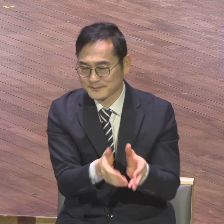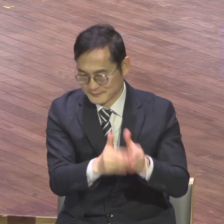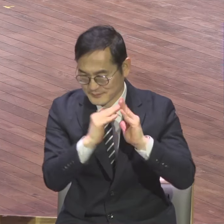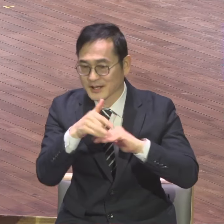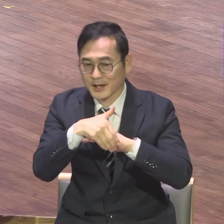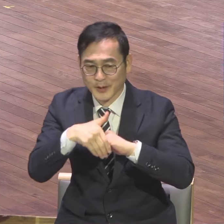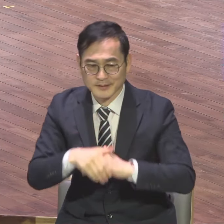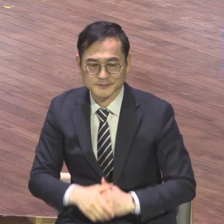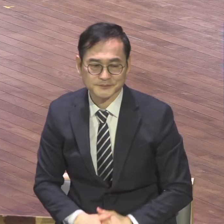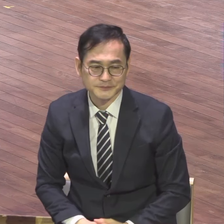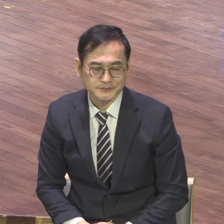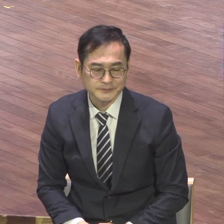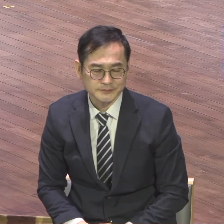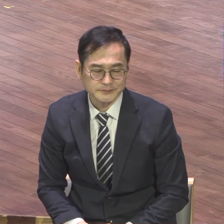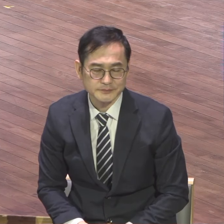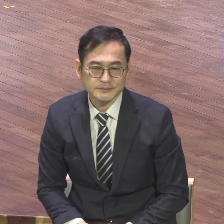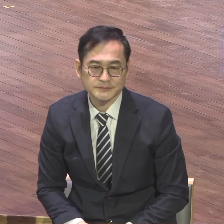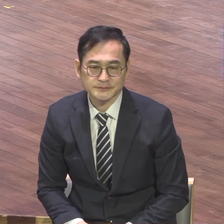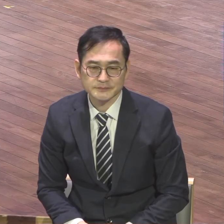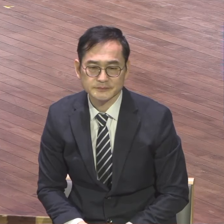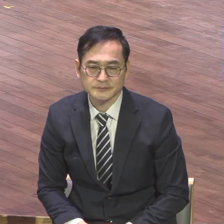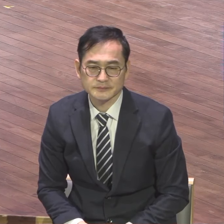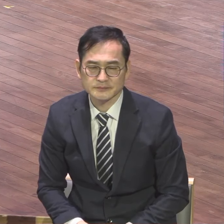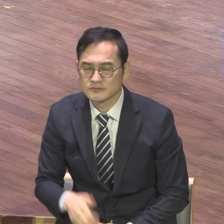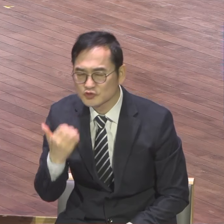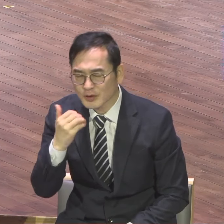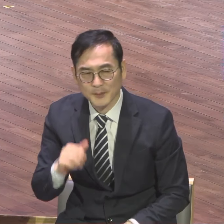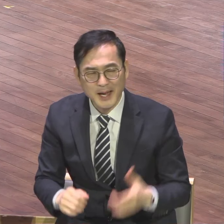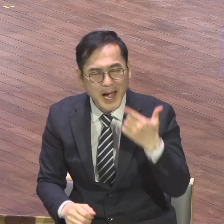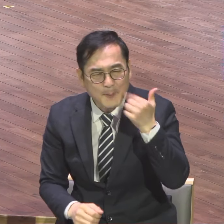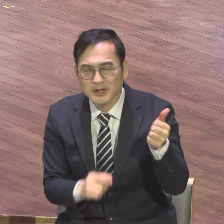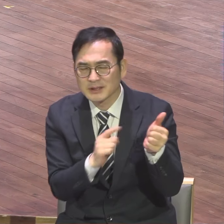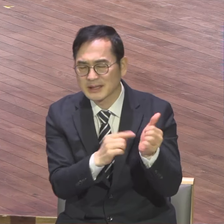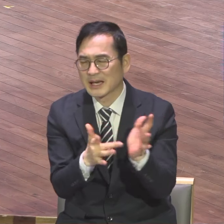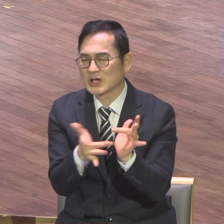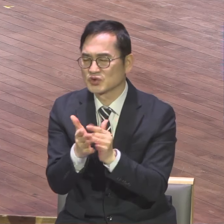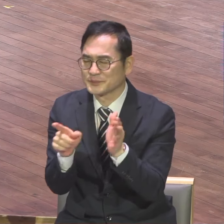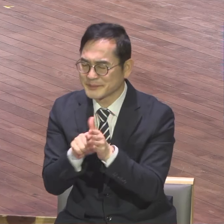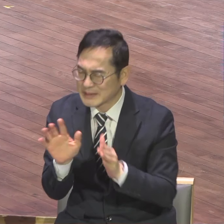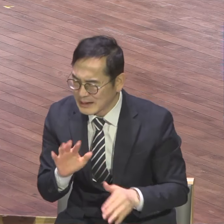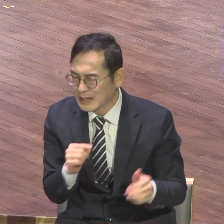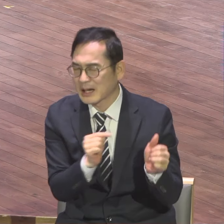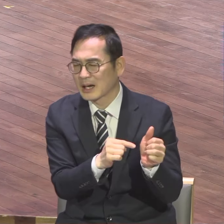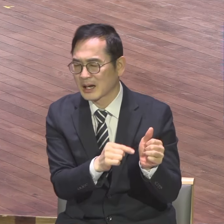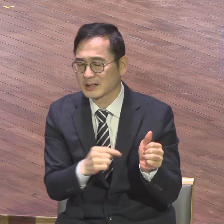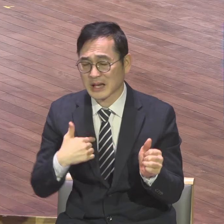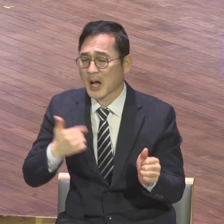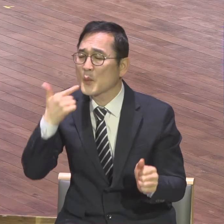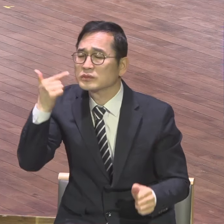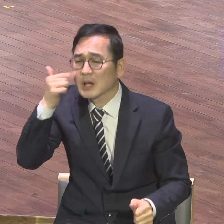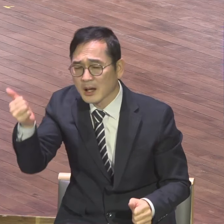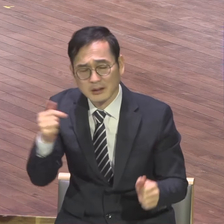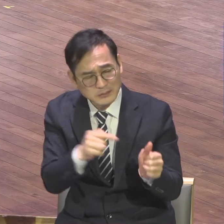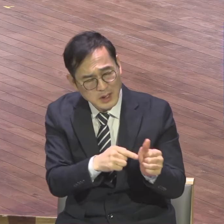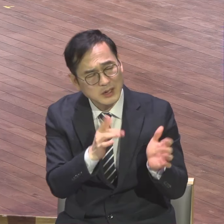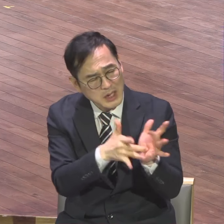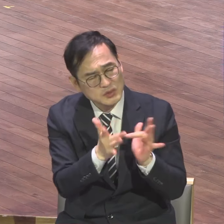보내세요. 우리 아버지가 40년 동안 예수를 압돼서 내가 목사가 됐는데도 예수를 압돼서 온